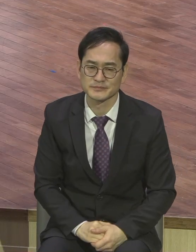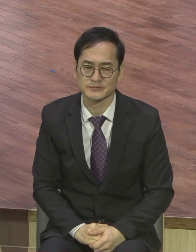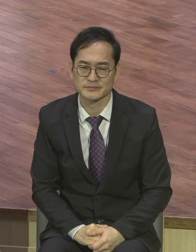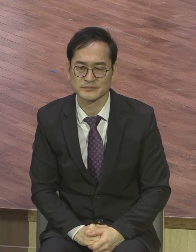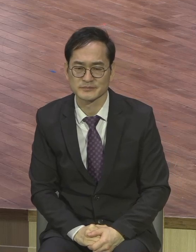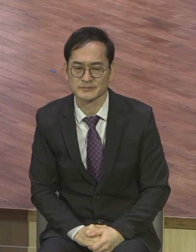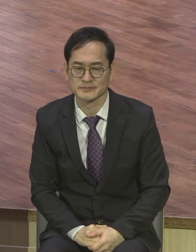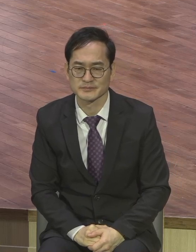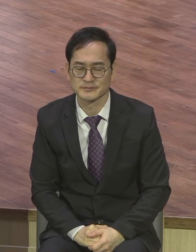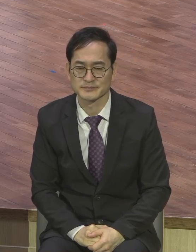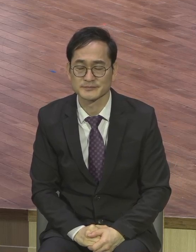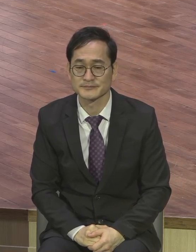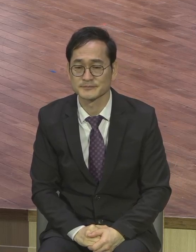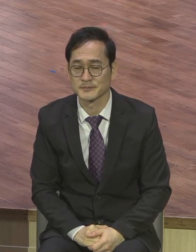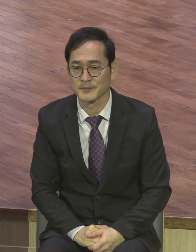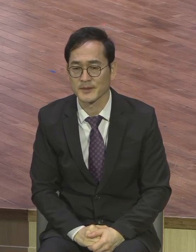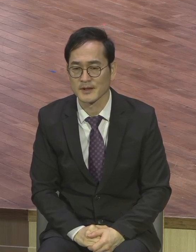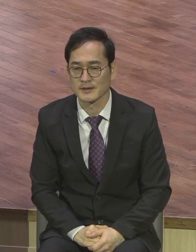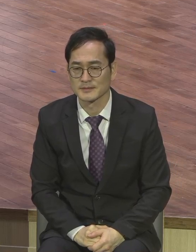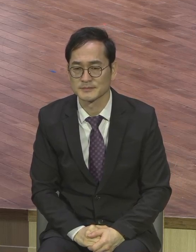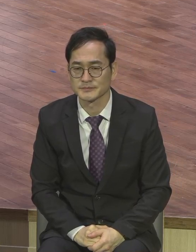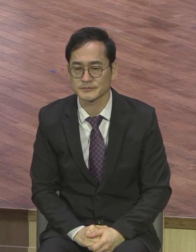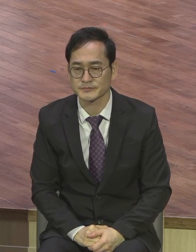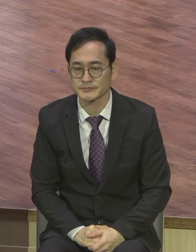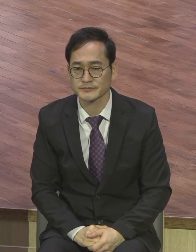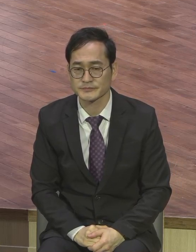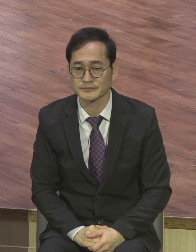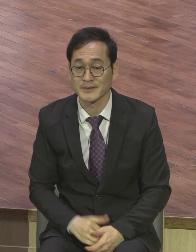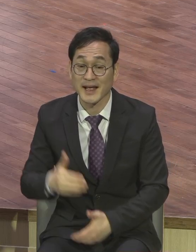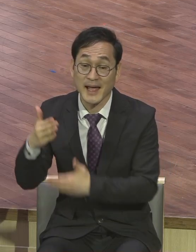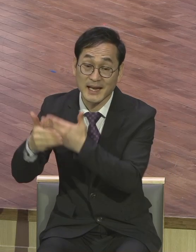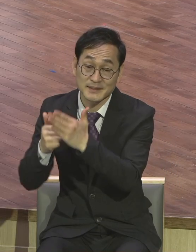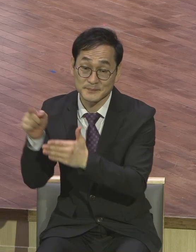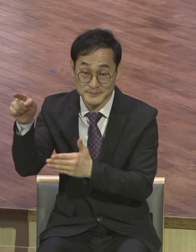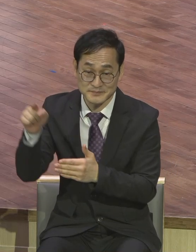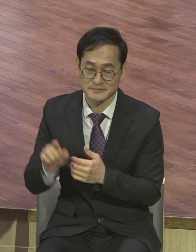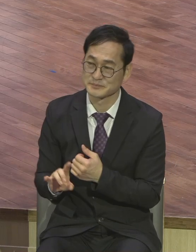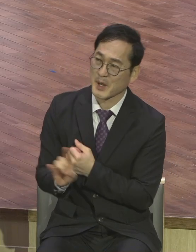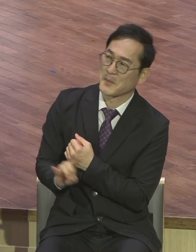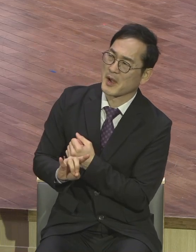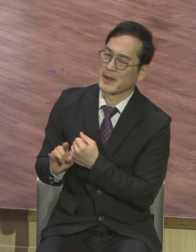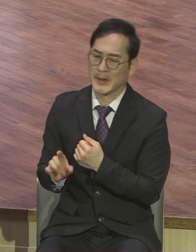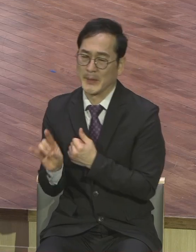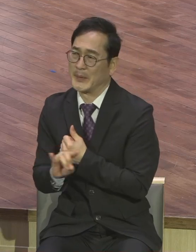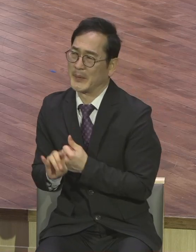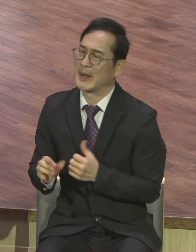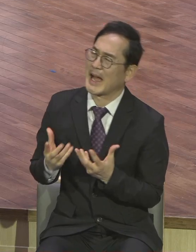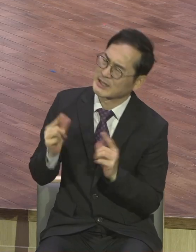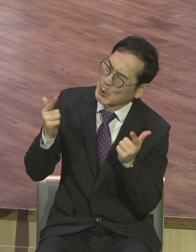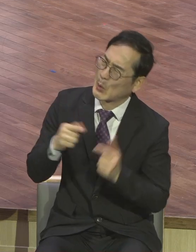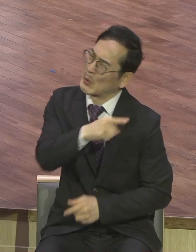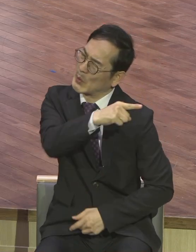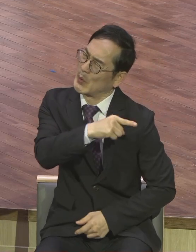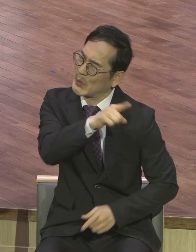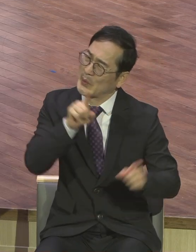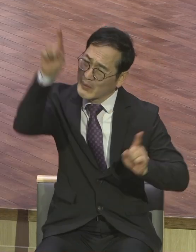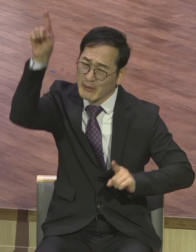하나님은 결코 그런 변명에 속지 않습니다. 없인 여김을 당하지 않는다.